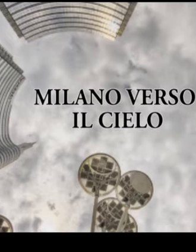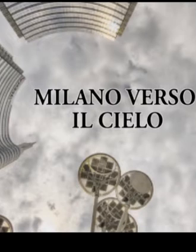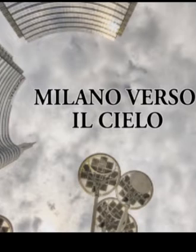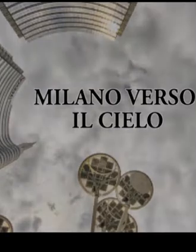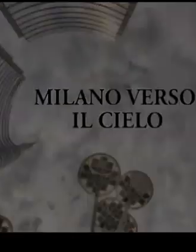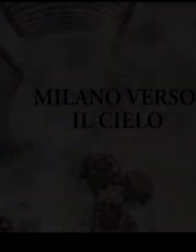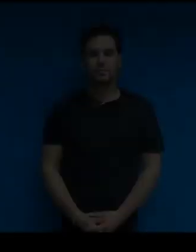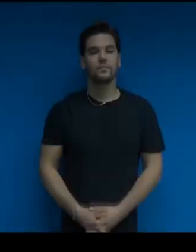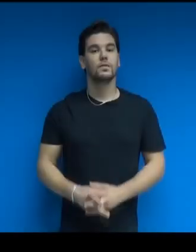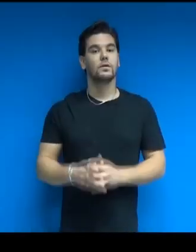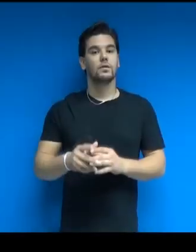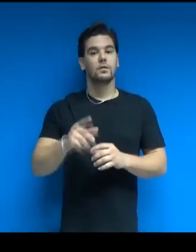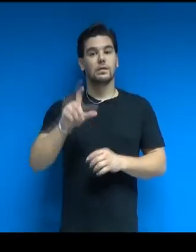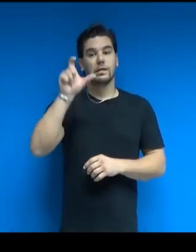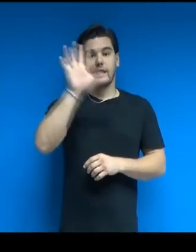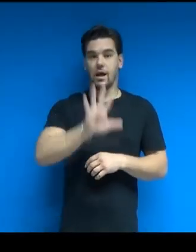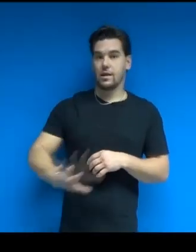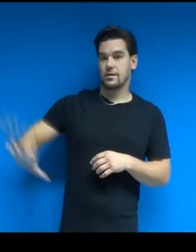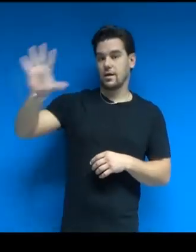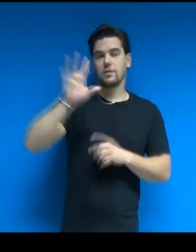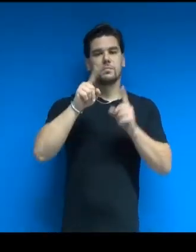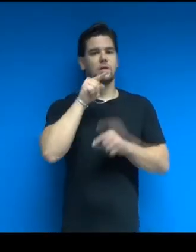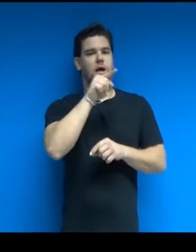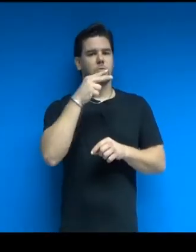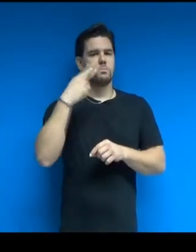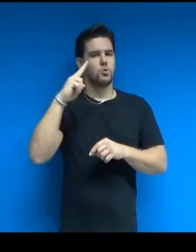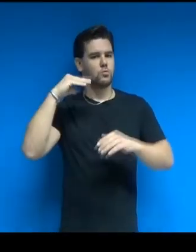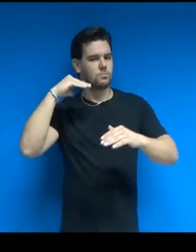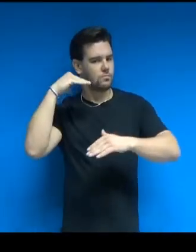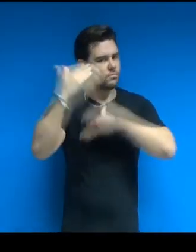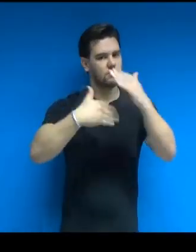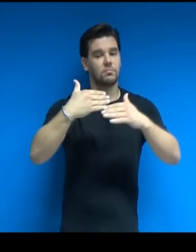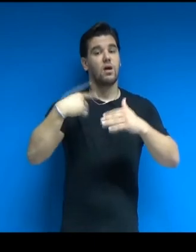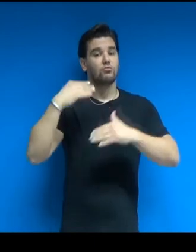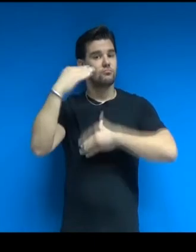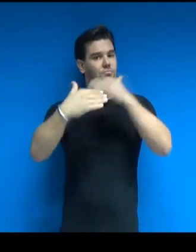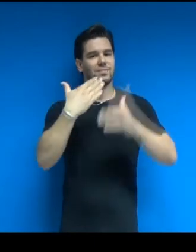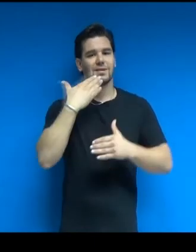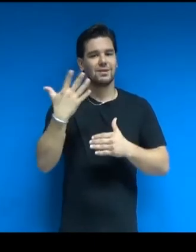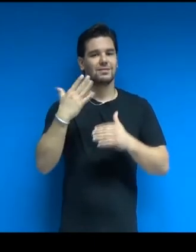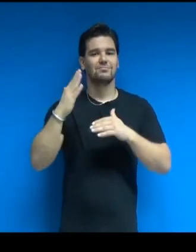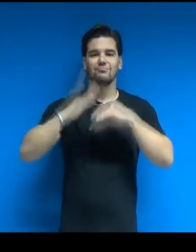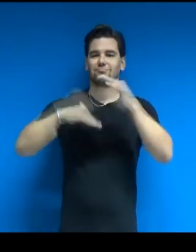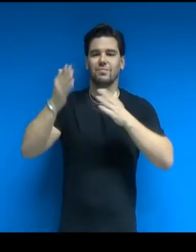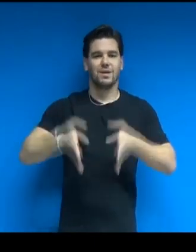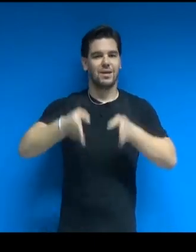Milano è la città italiana che più si è sviluppata e si sta sviluppando in